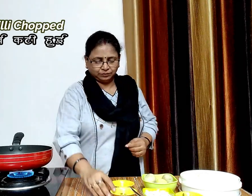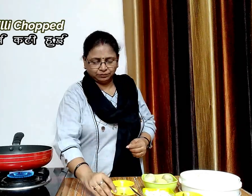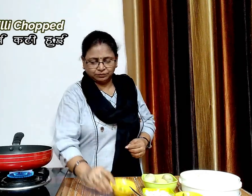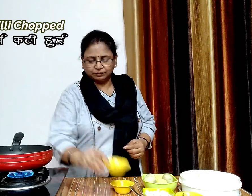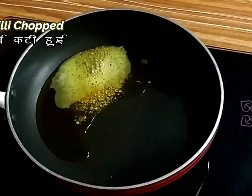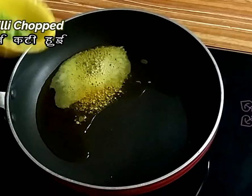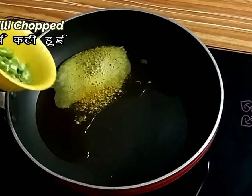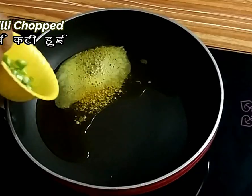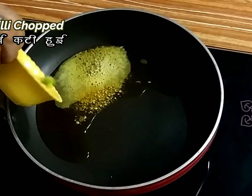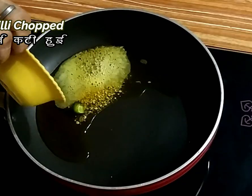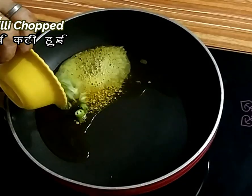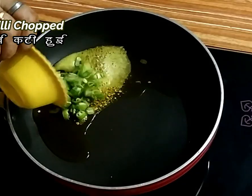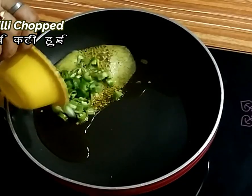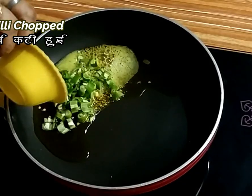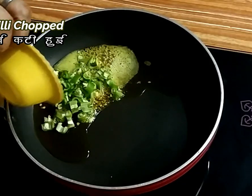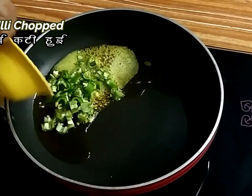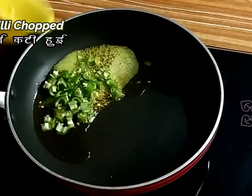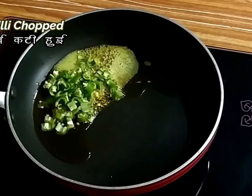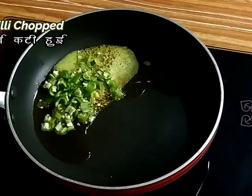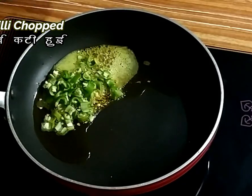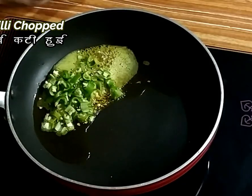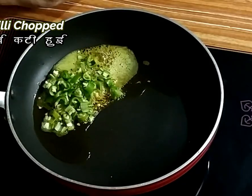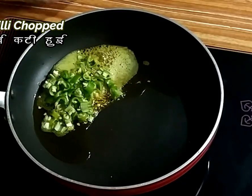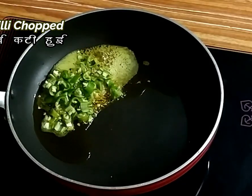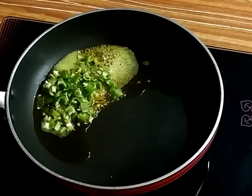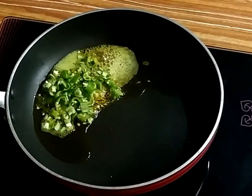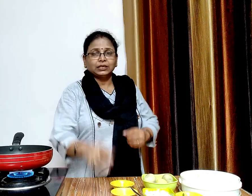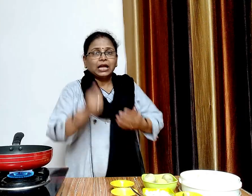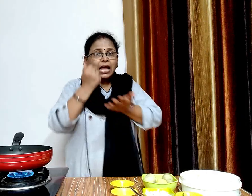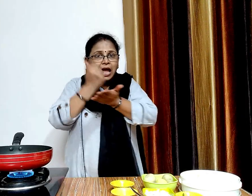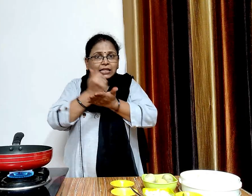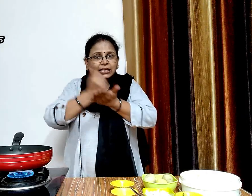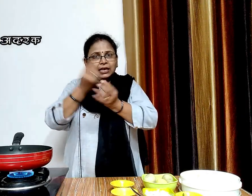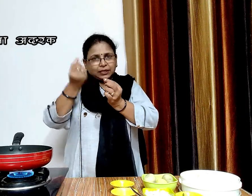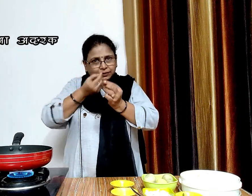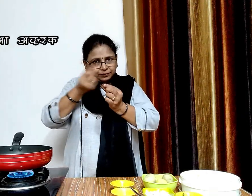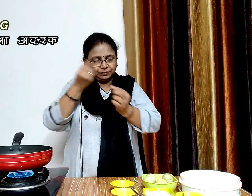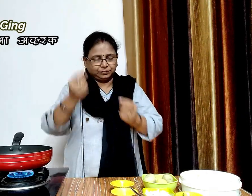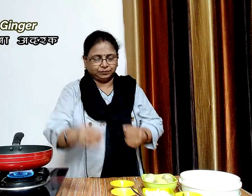एक बारी कटा हुआ अद्रक